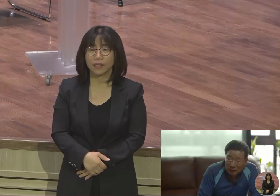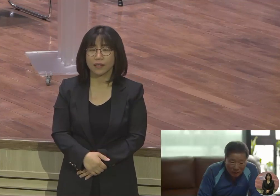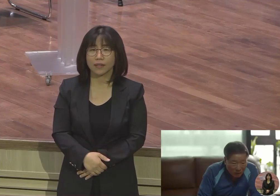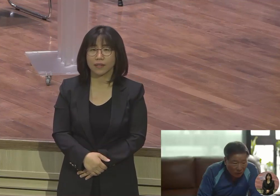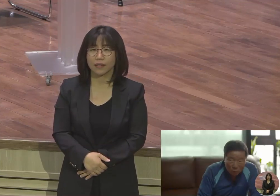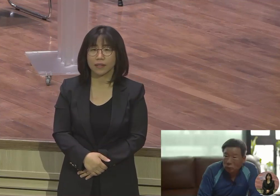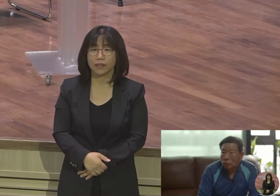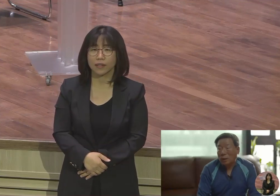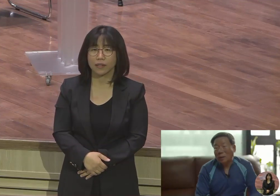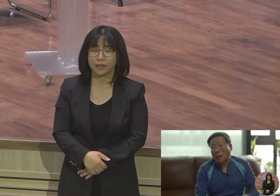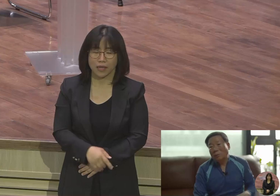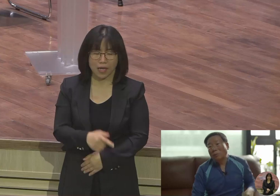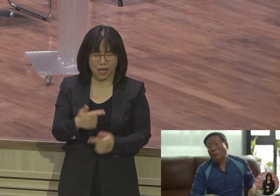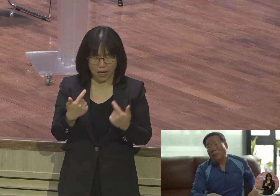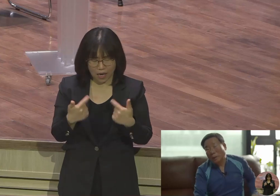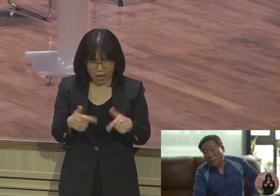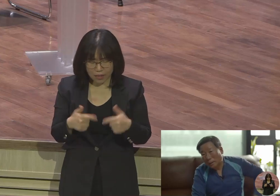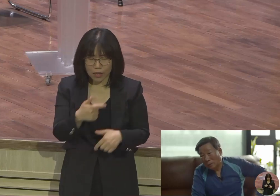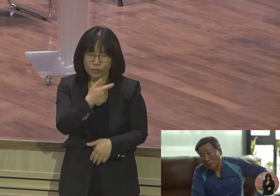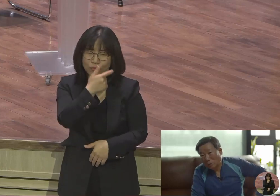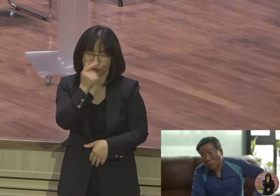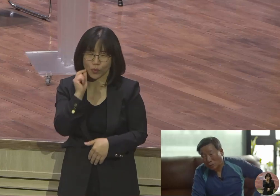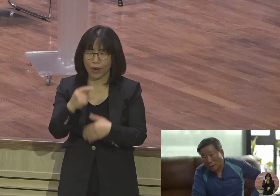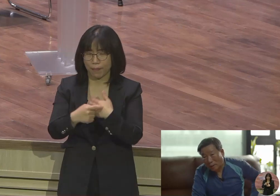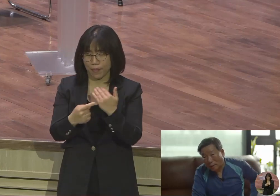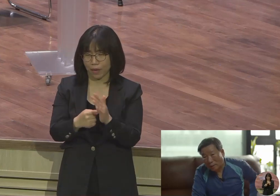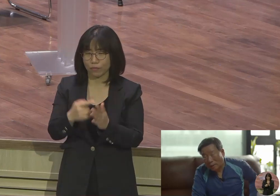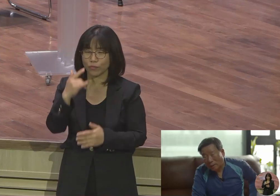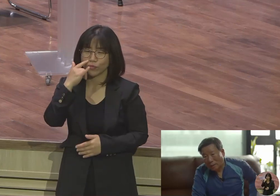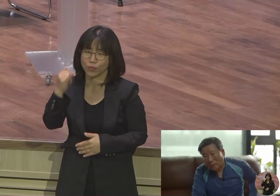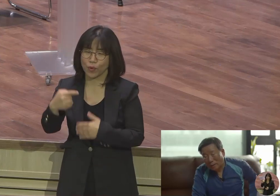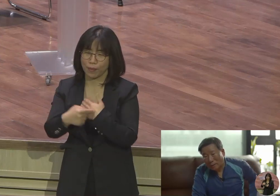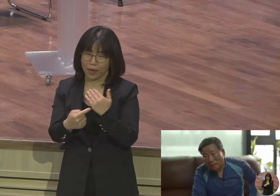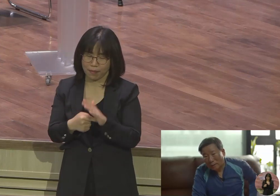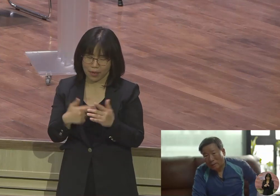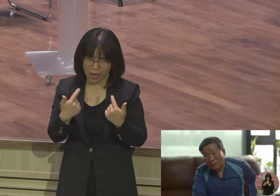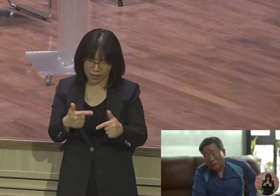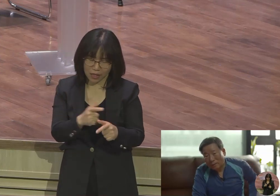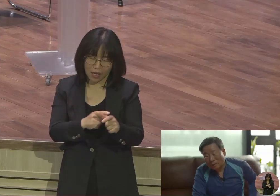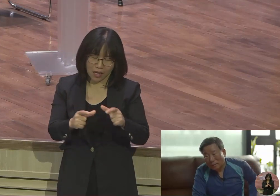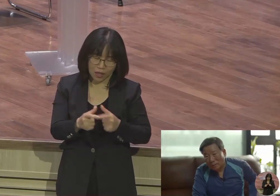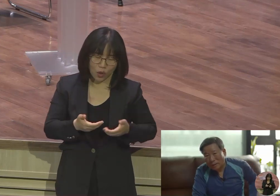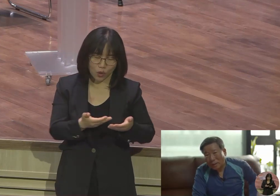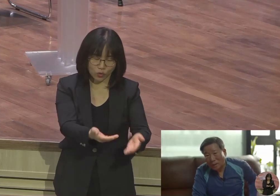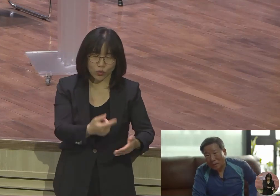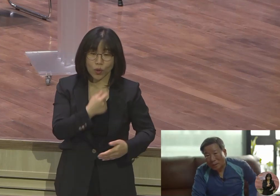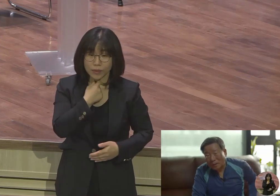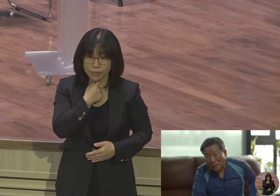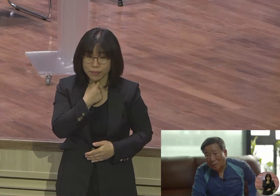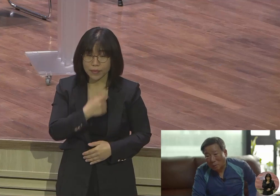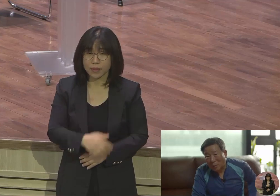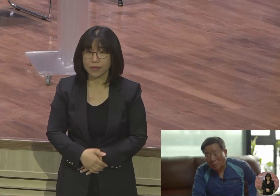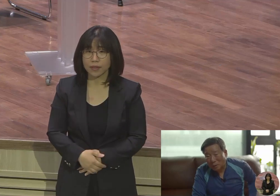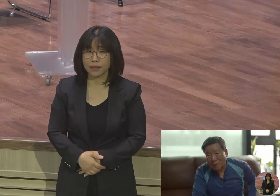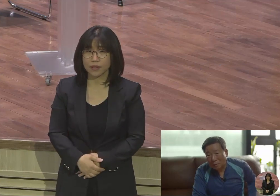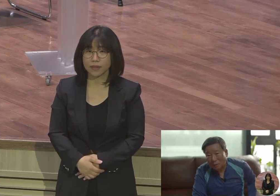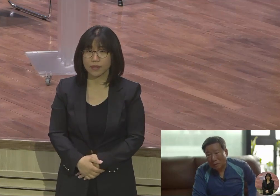계속 부족한 게 부모 마음 아닐까요. 죽는 순간까지. 그런 제가 그런 마음으로 살고 있어요.